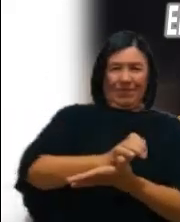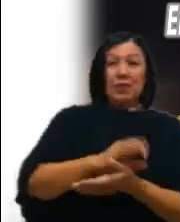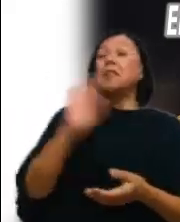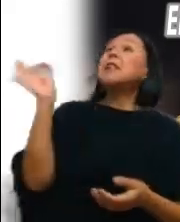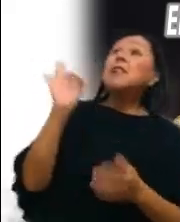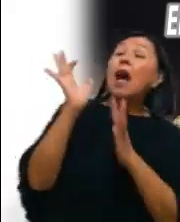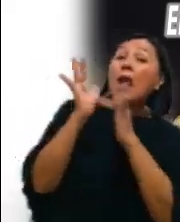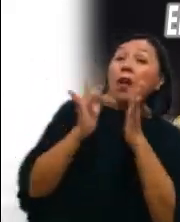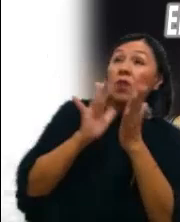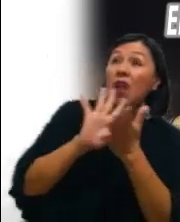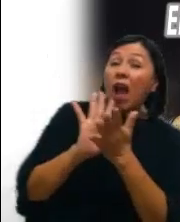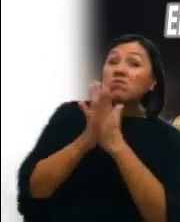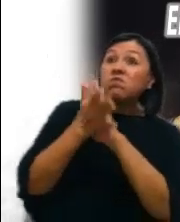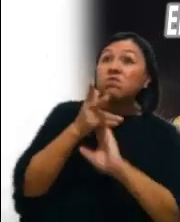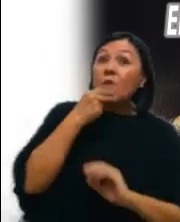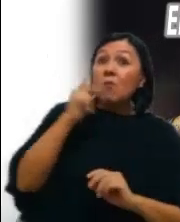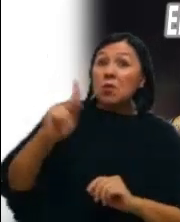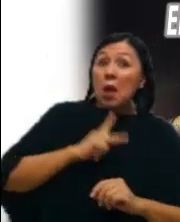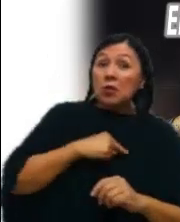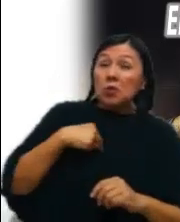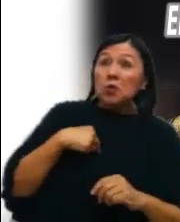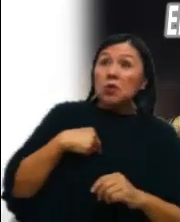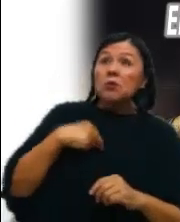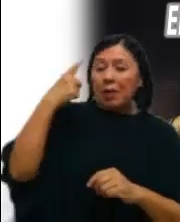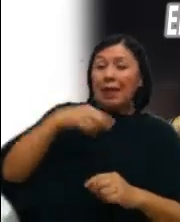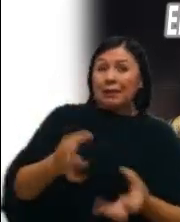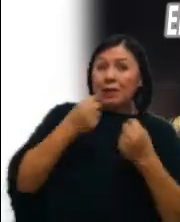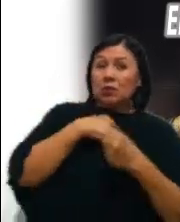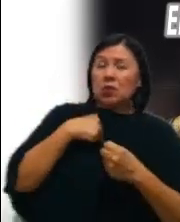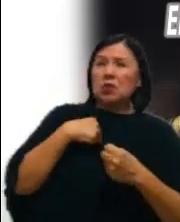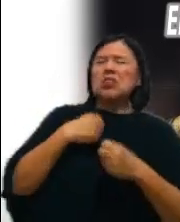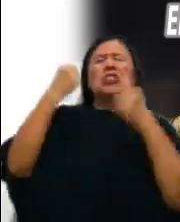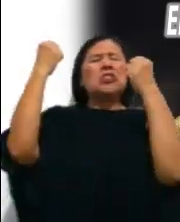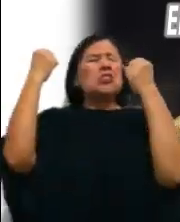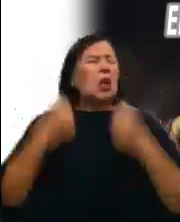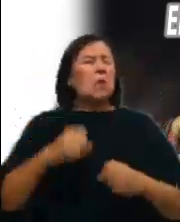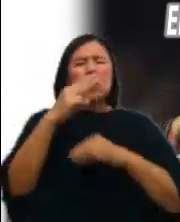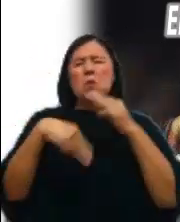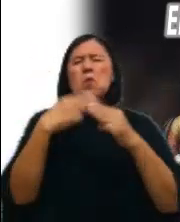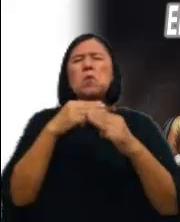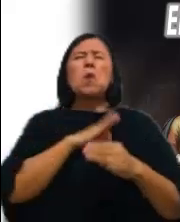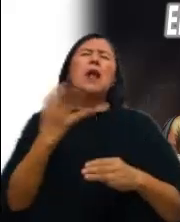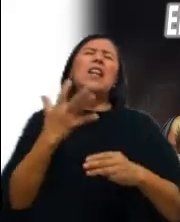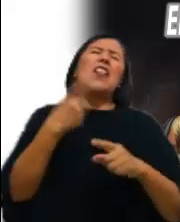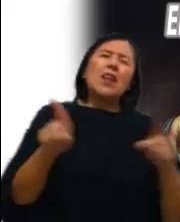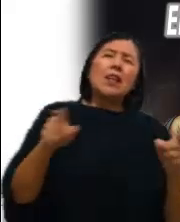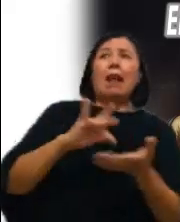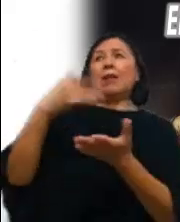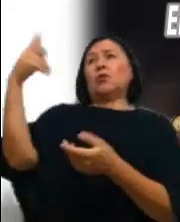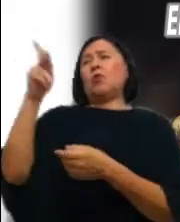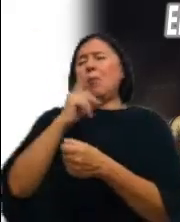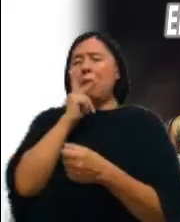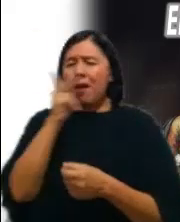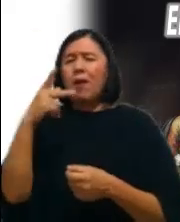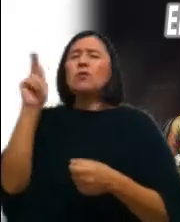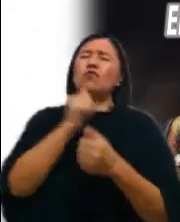hombre por nosotros Es seguro que se puede construir un mundo diferente Con su amor, con su palabra y a